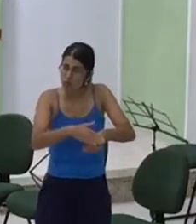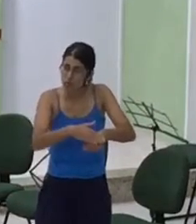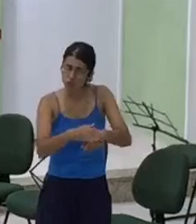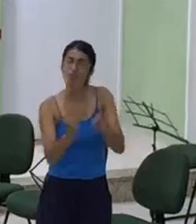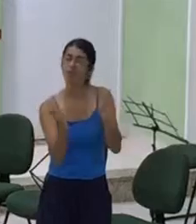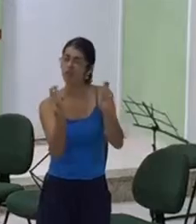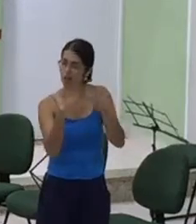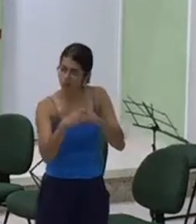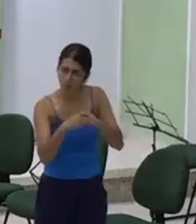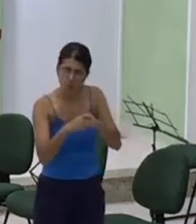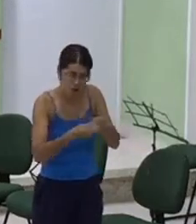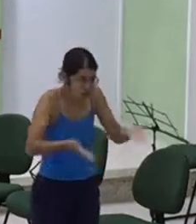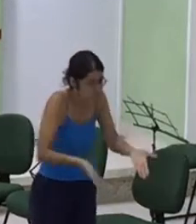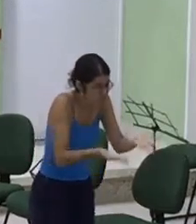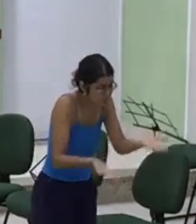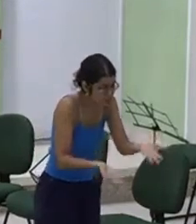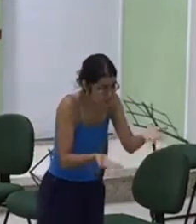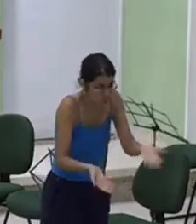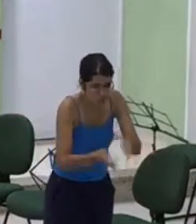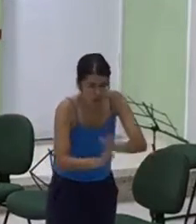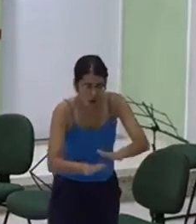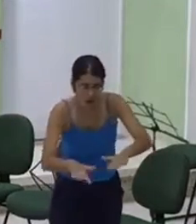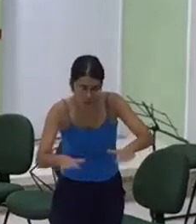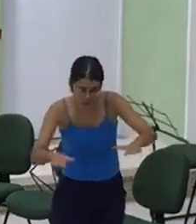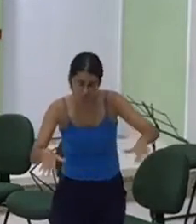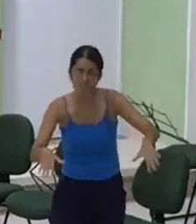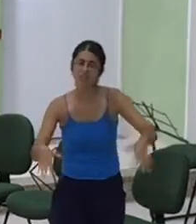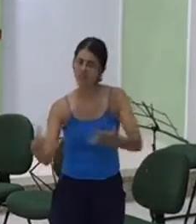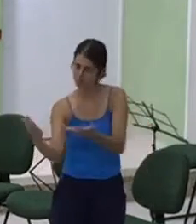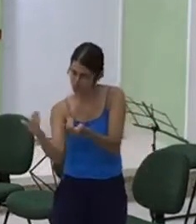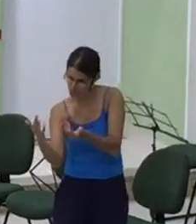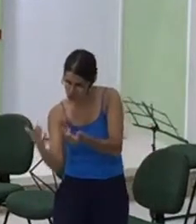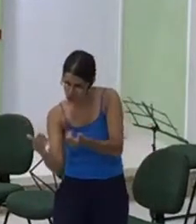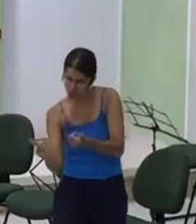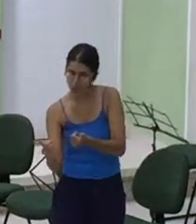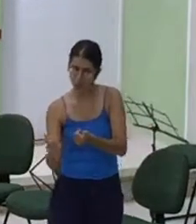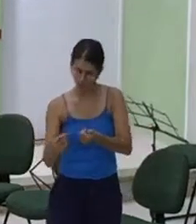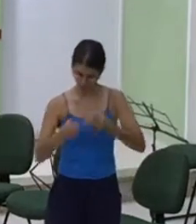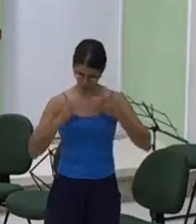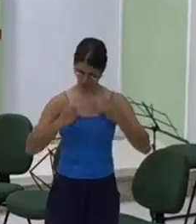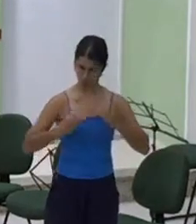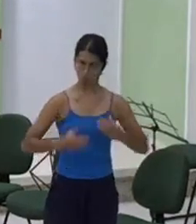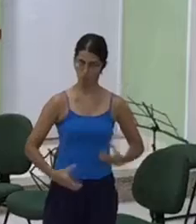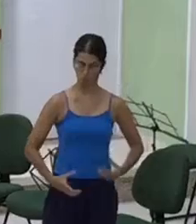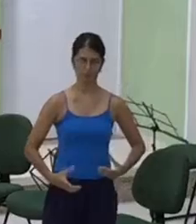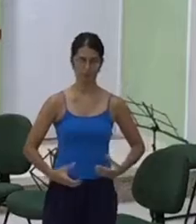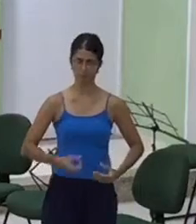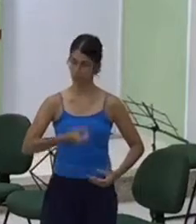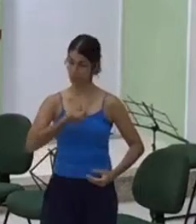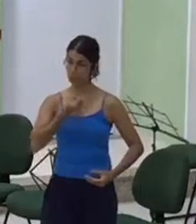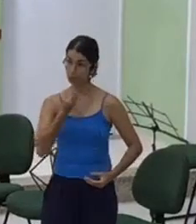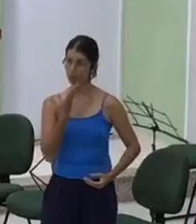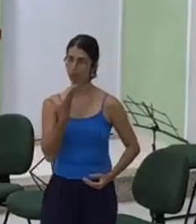pequeninos e jovens a desenvolverem cabrões dignos da imagem e semelhança do Deus Criador.